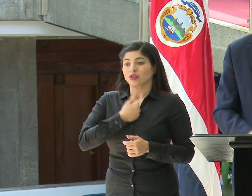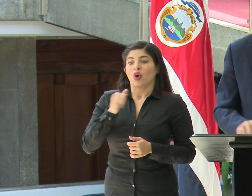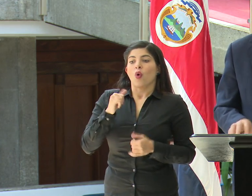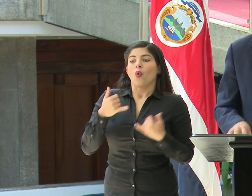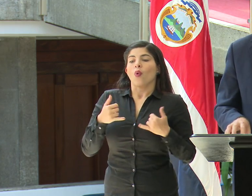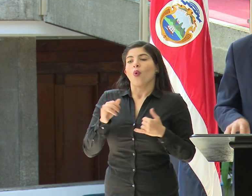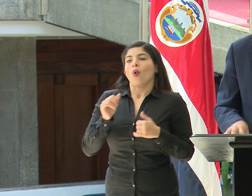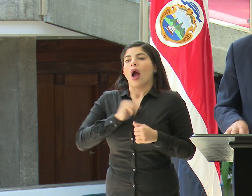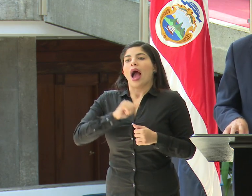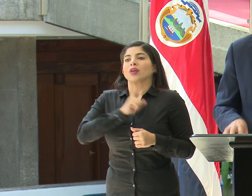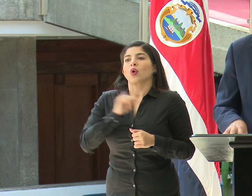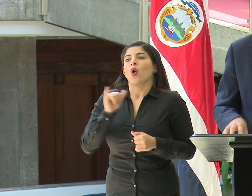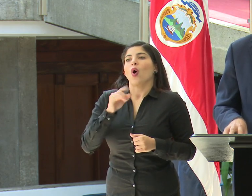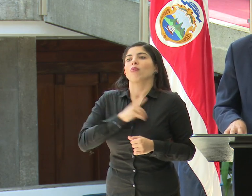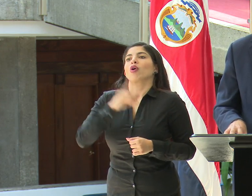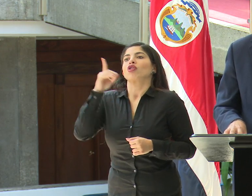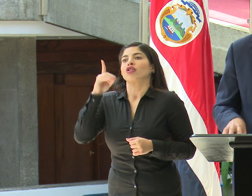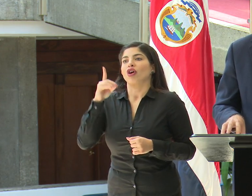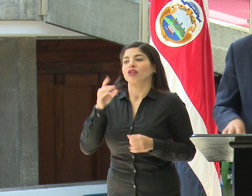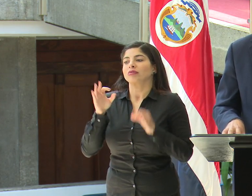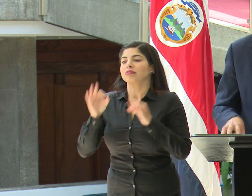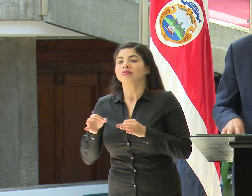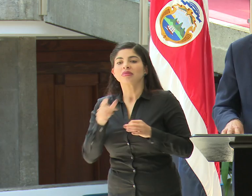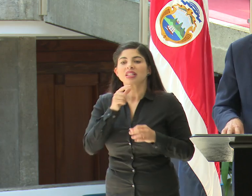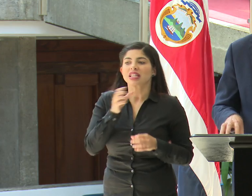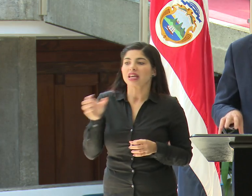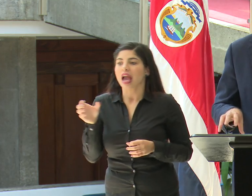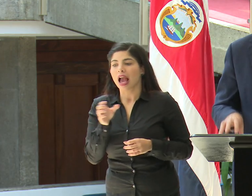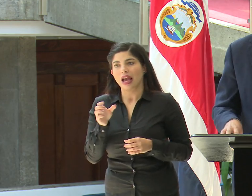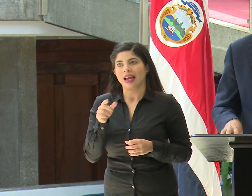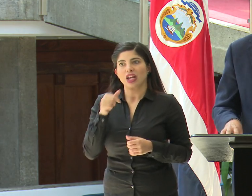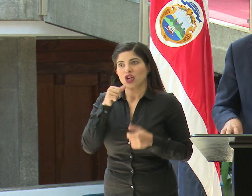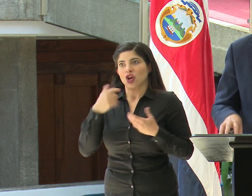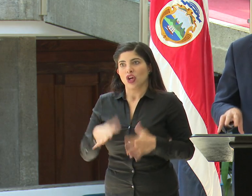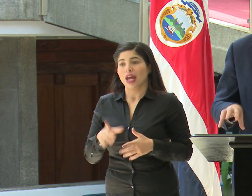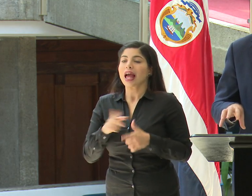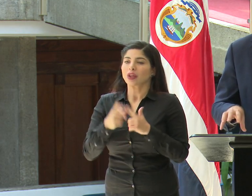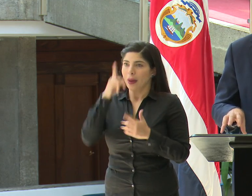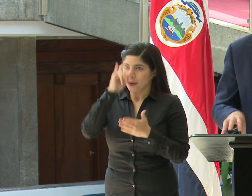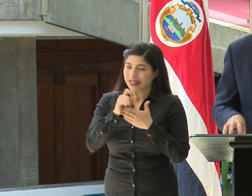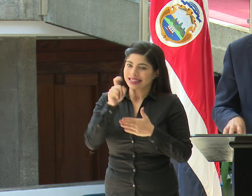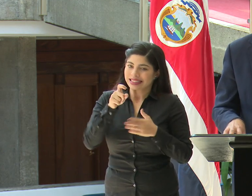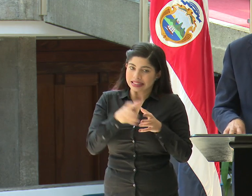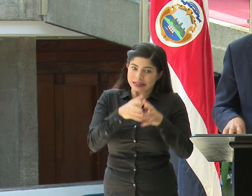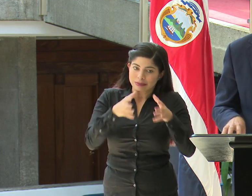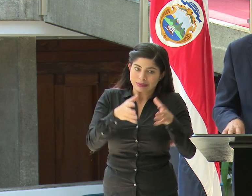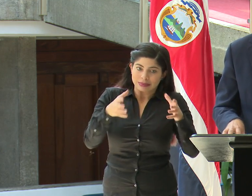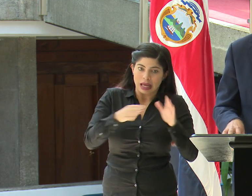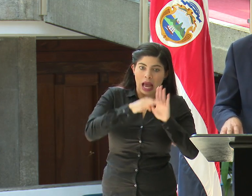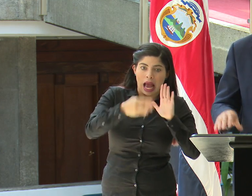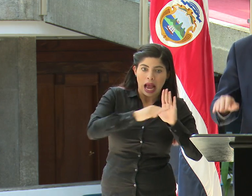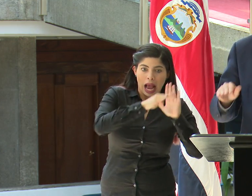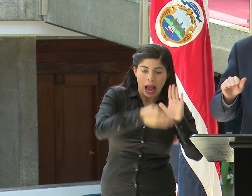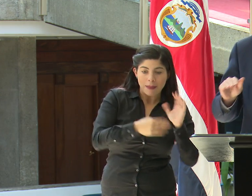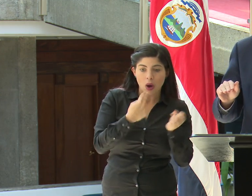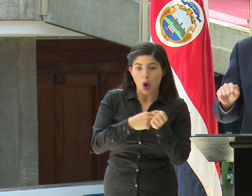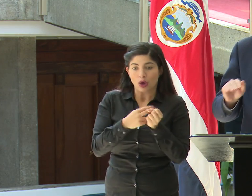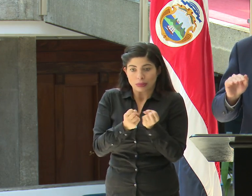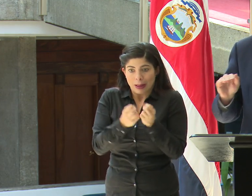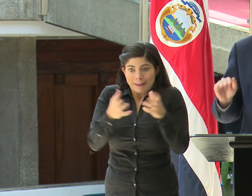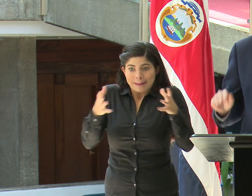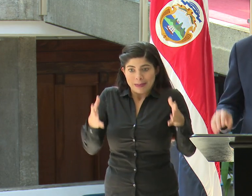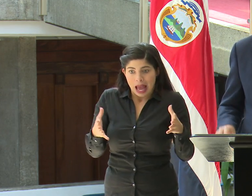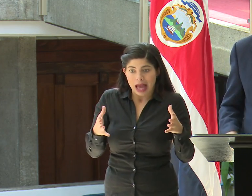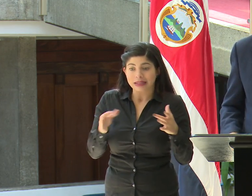Y por eso tenemos que tomar las medidas de crear más camas, más capacidad hospitalaria, por lo